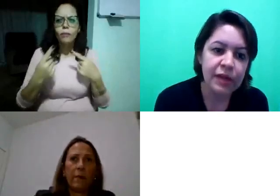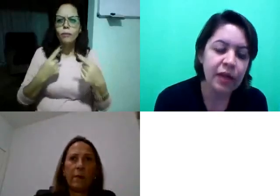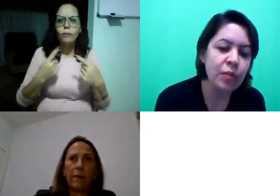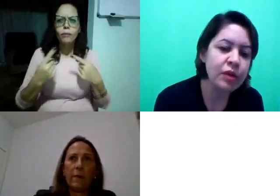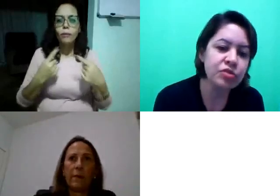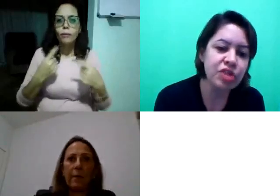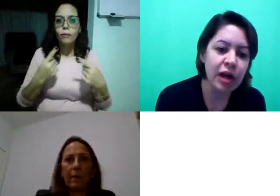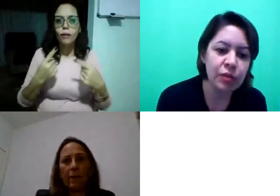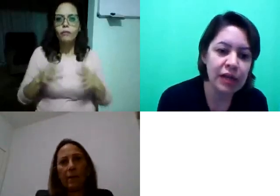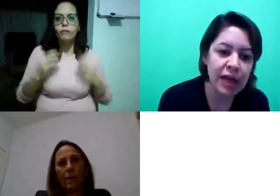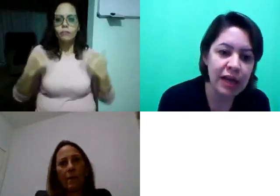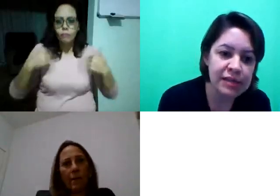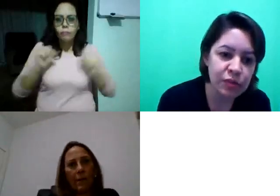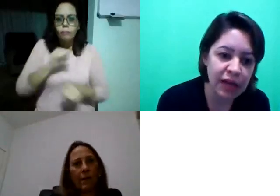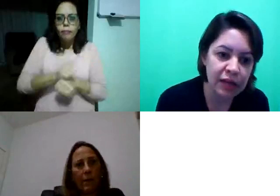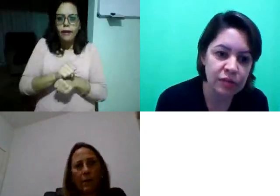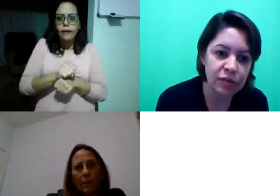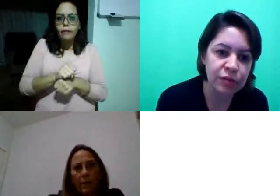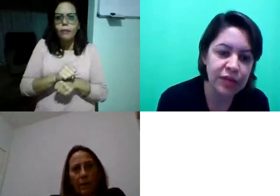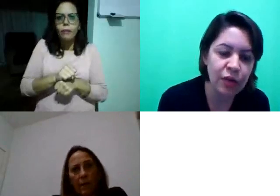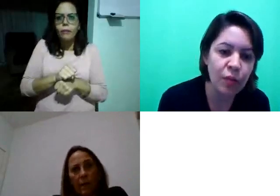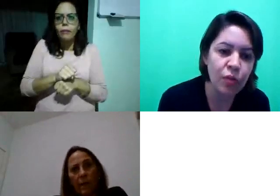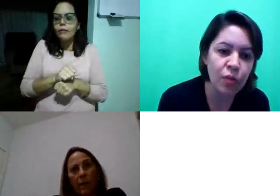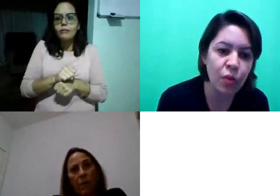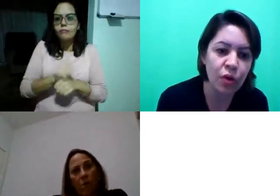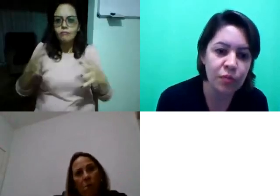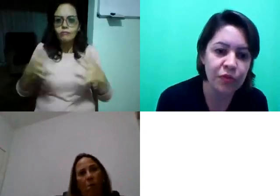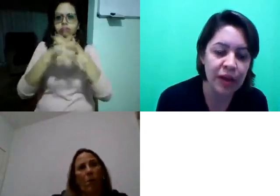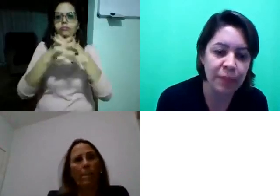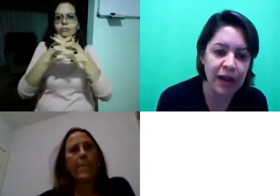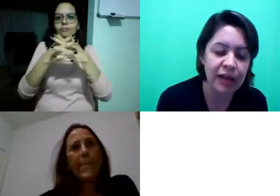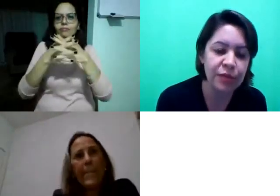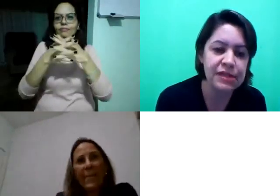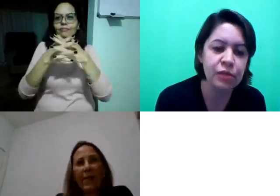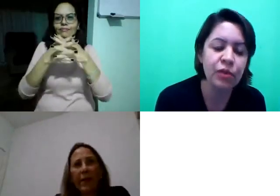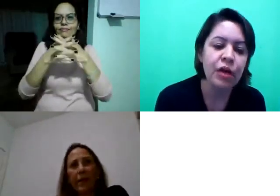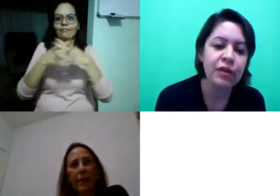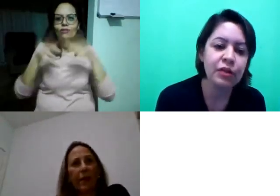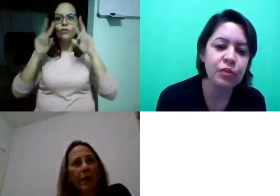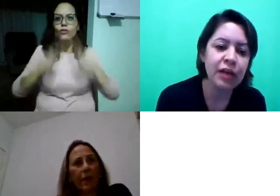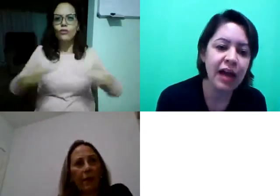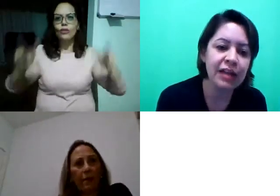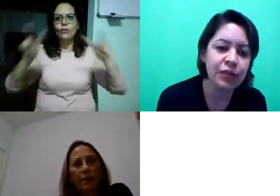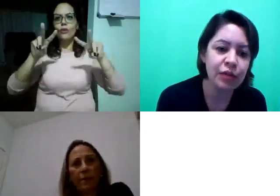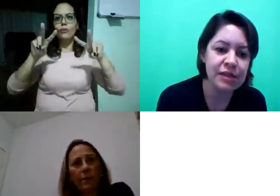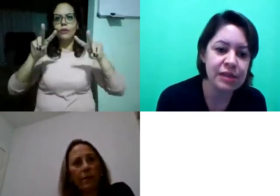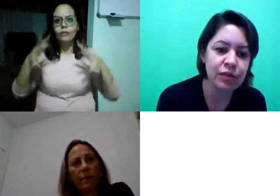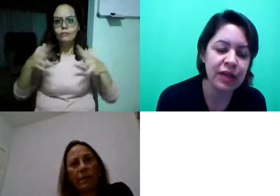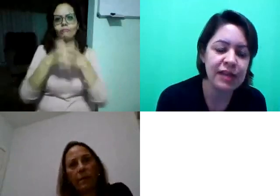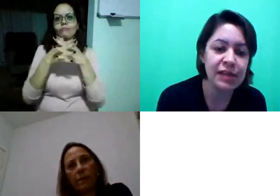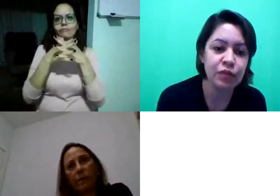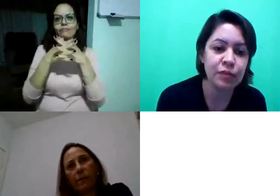Porque como que um diálogo ele é executado? Não tem como o corpo ficar parado, porque senão fica truncada a